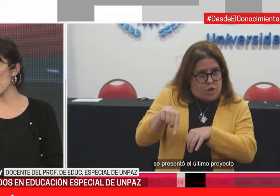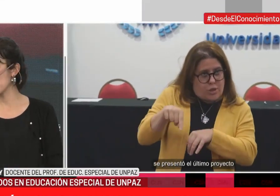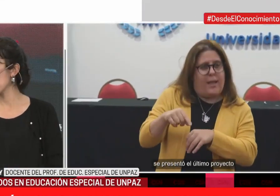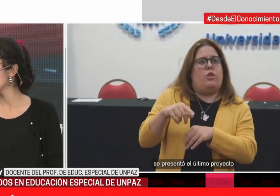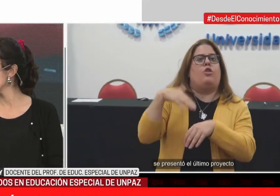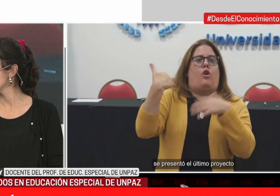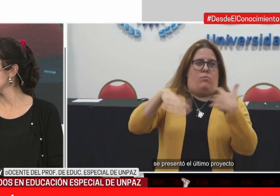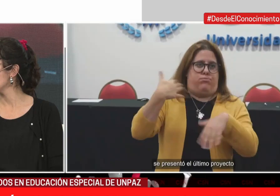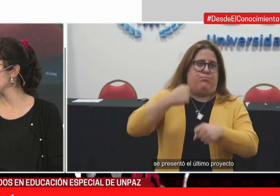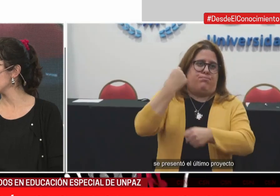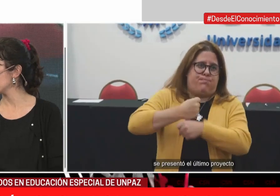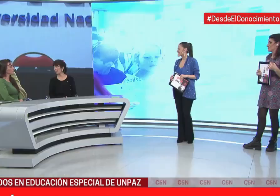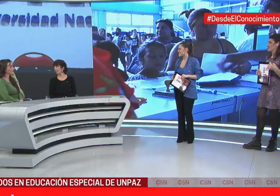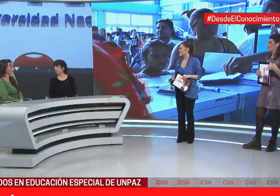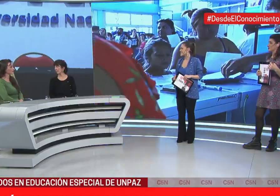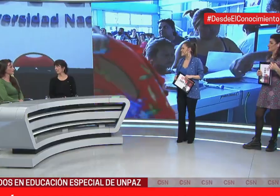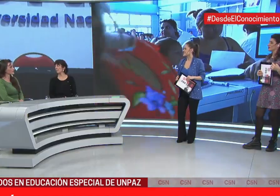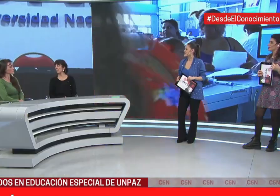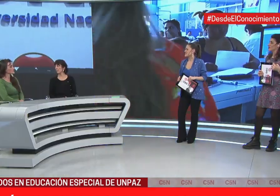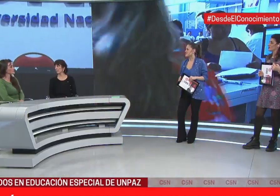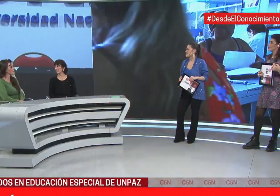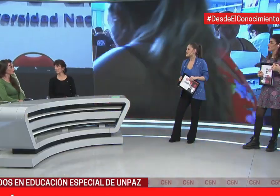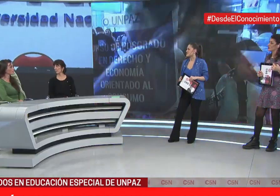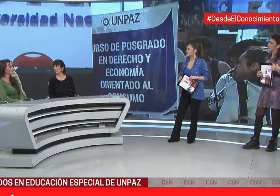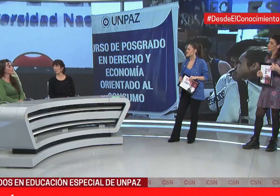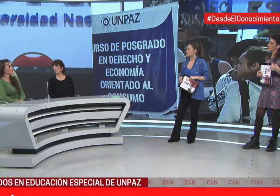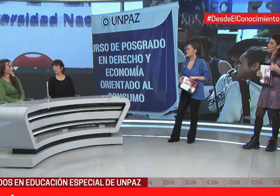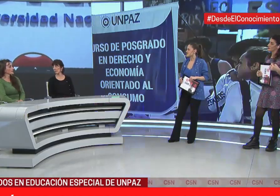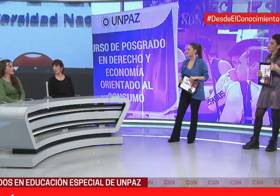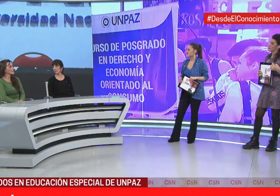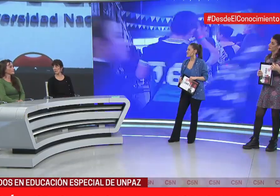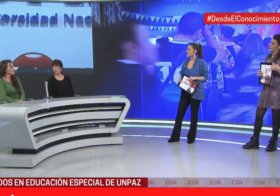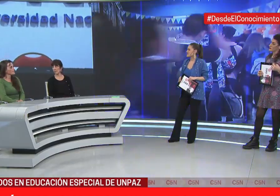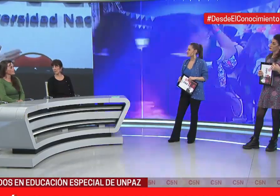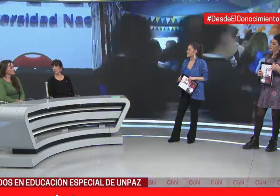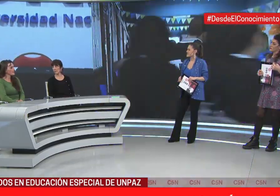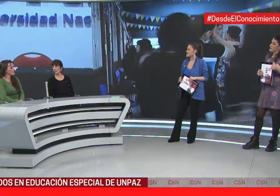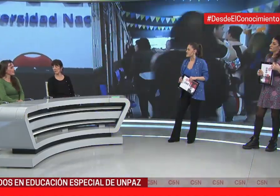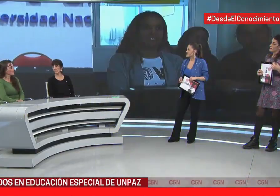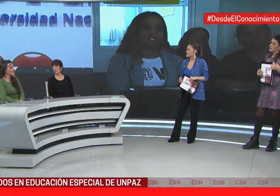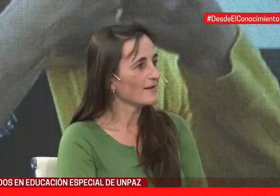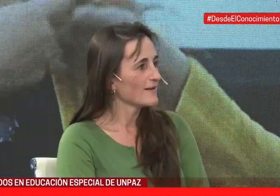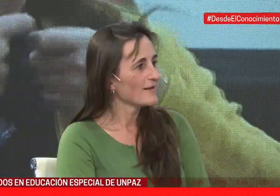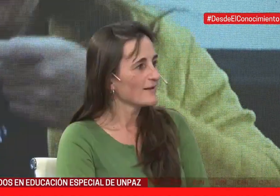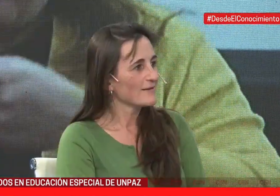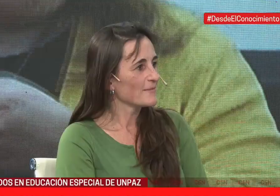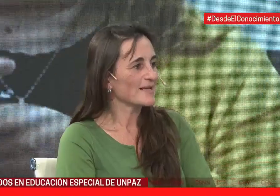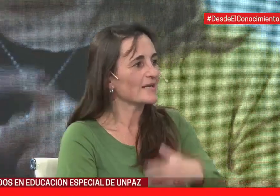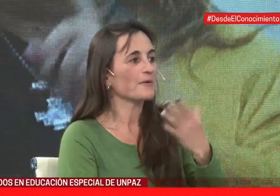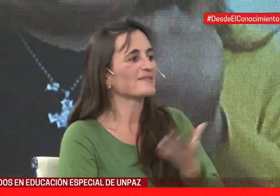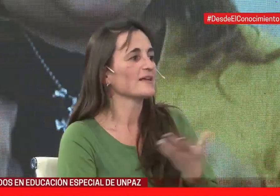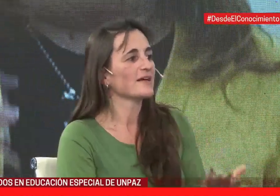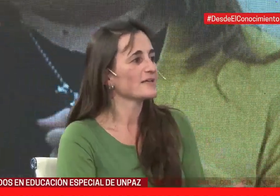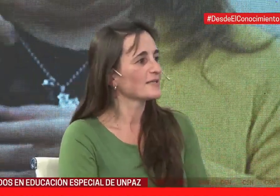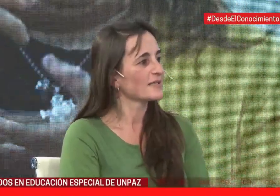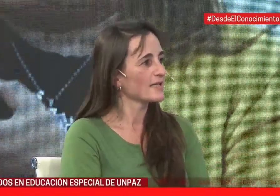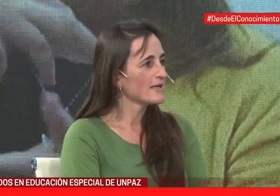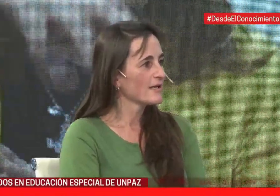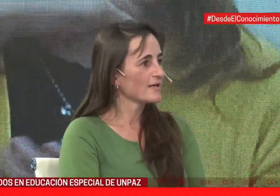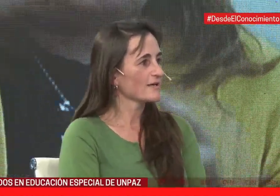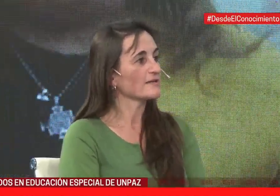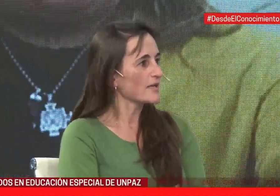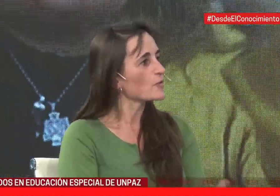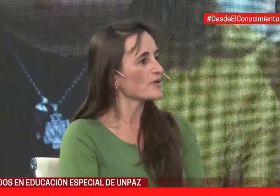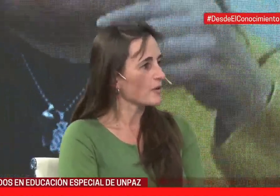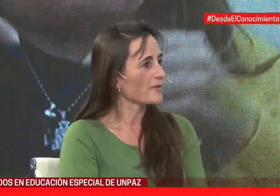concluir? No, y ampliar derechos, digo, para nosotros eso es la transversalidad que tienen